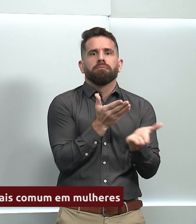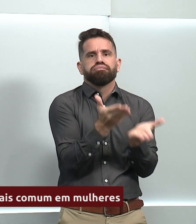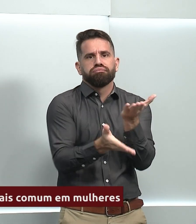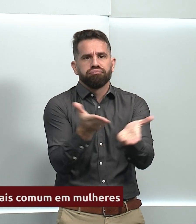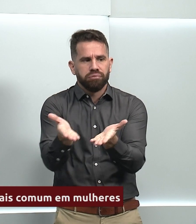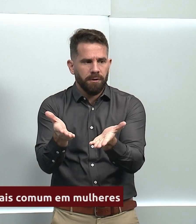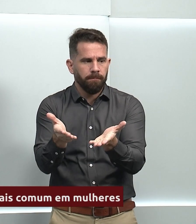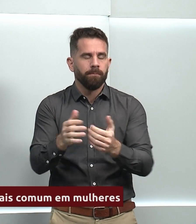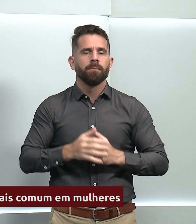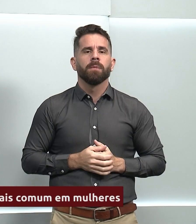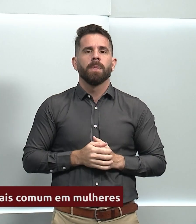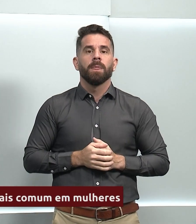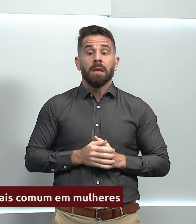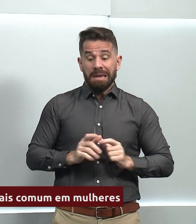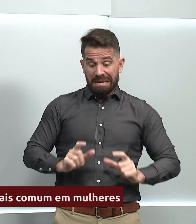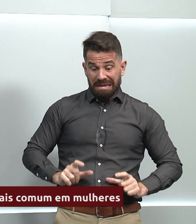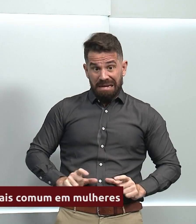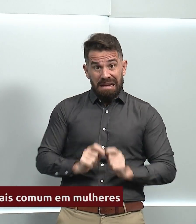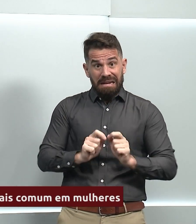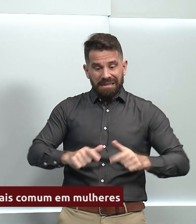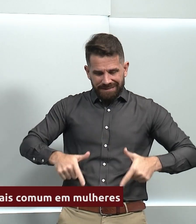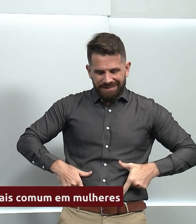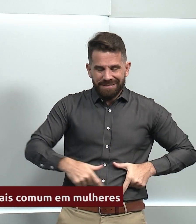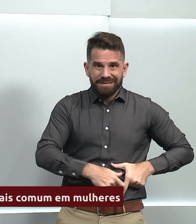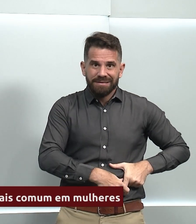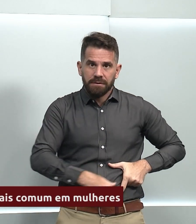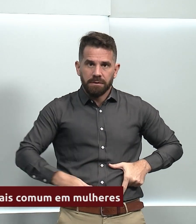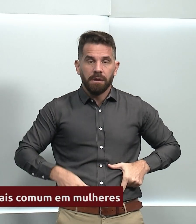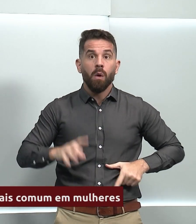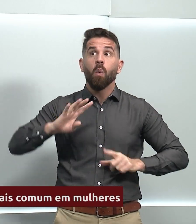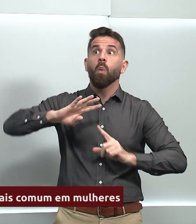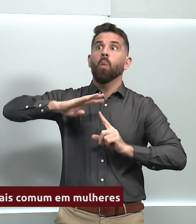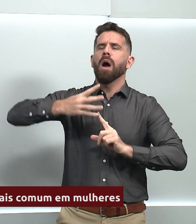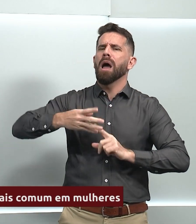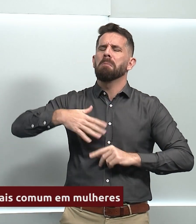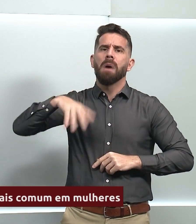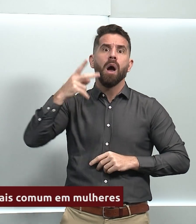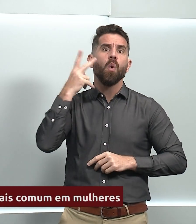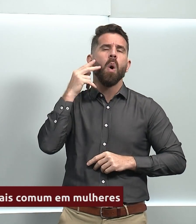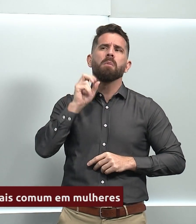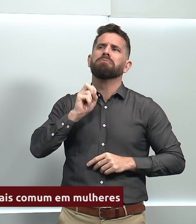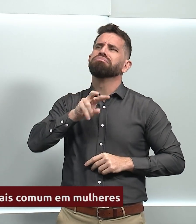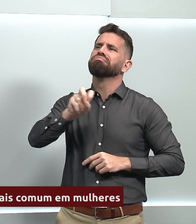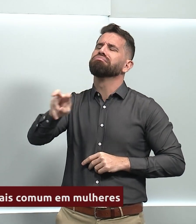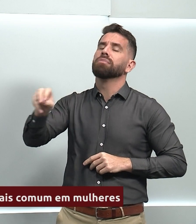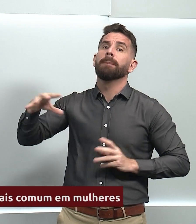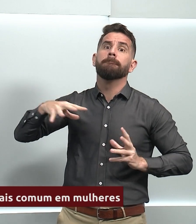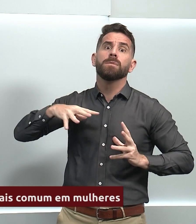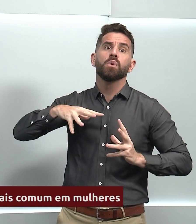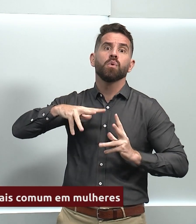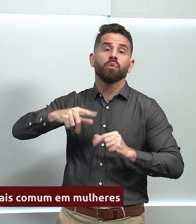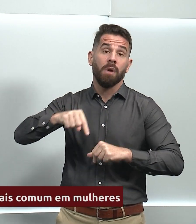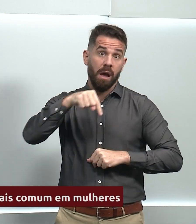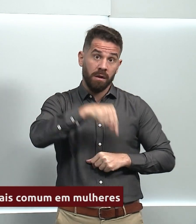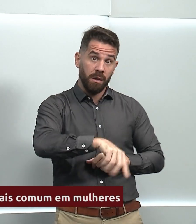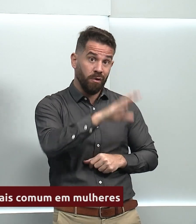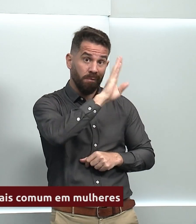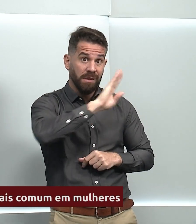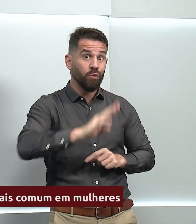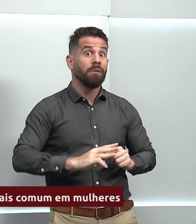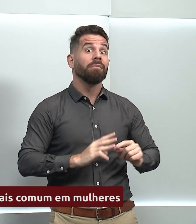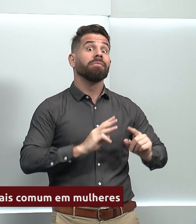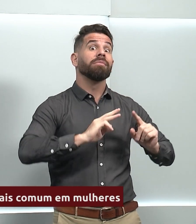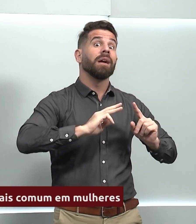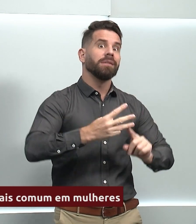de útero é o quarto mais comum do mundo. No Brasil, ele ocupa a terceira posição. Para mudar essa realidade,